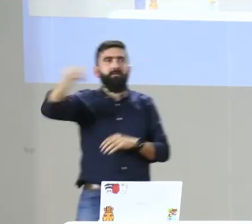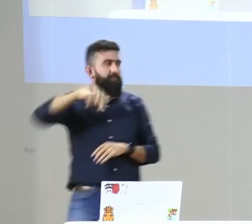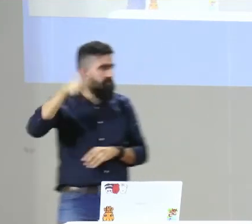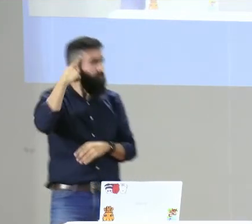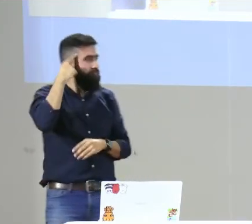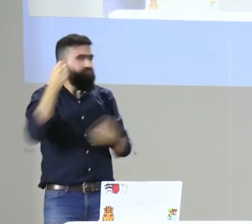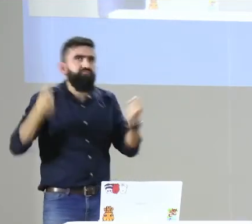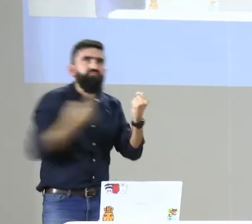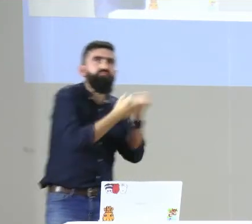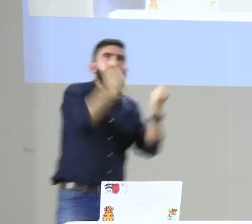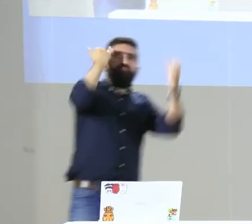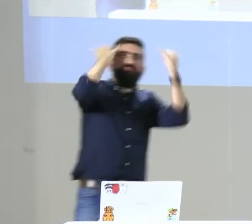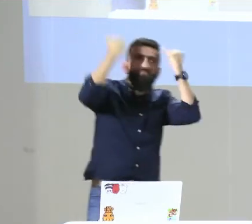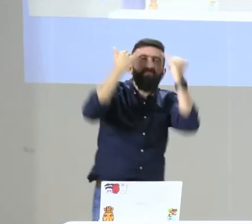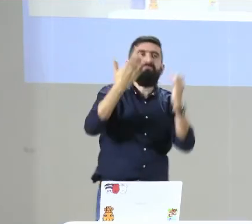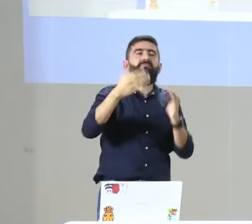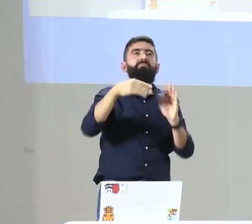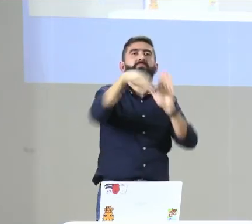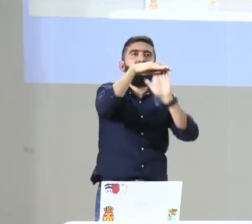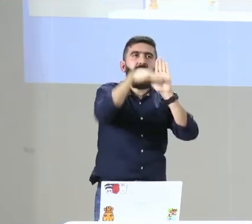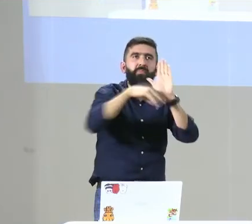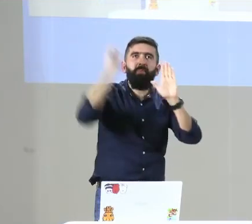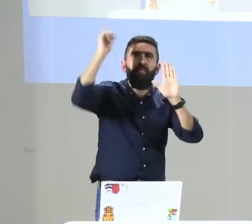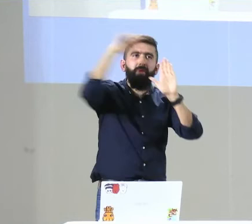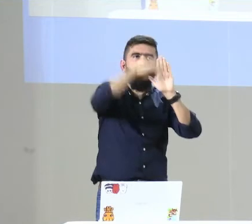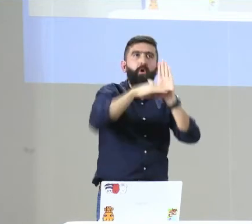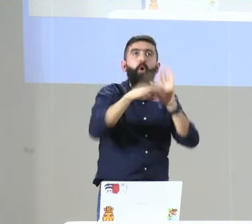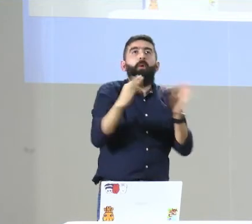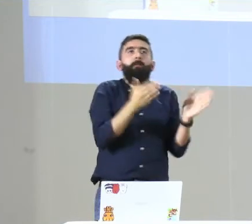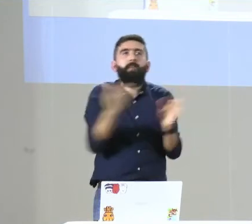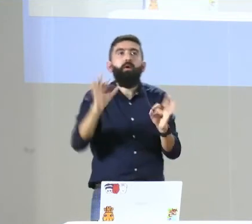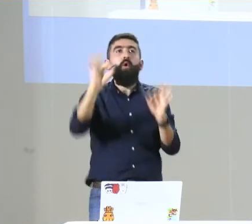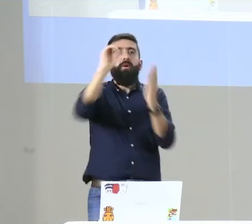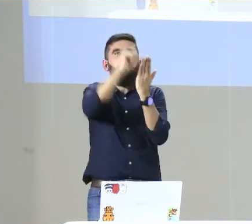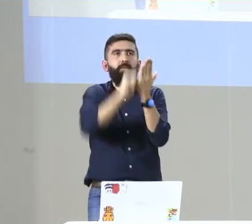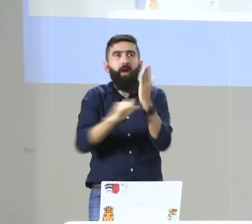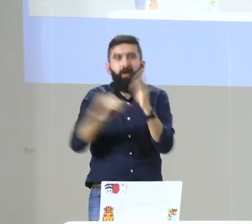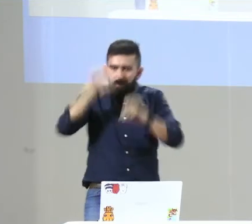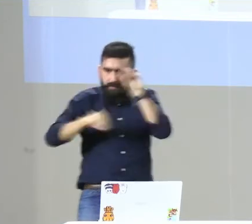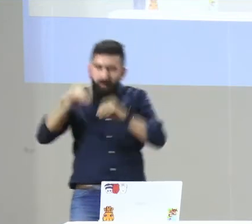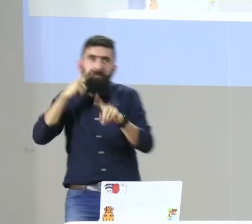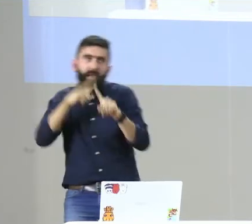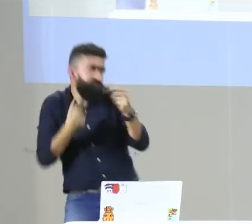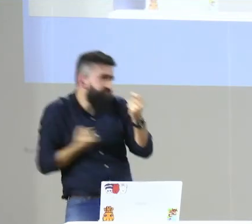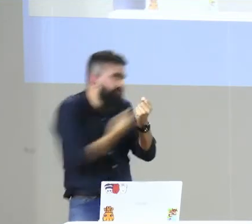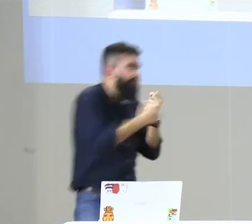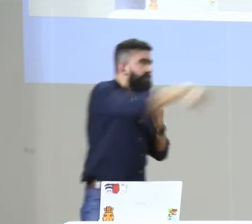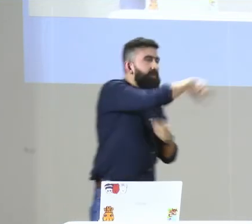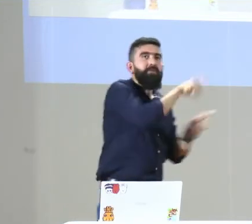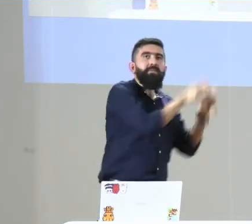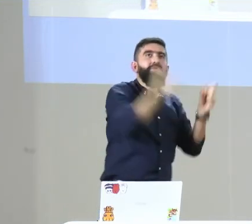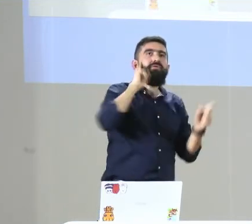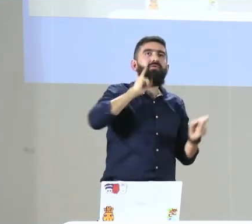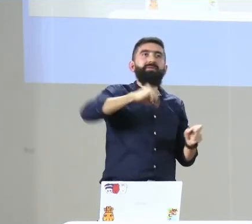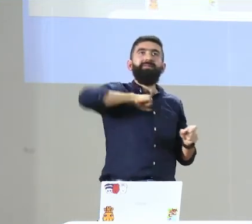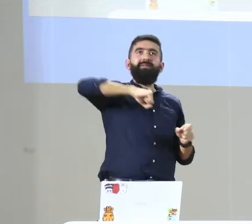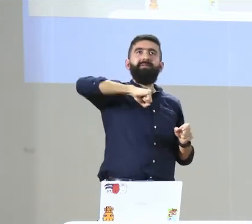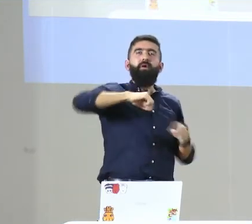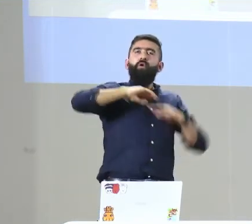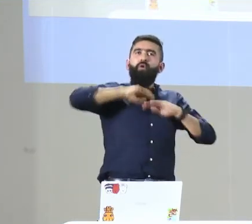Bien, entonces, nosotros decimos, bueno, vamos a hacer una recopilación, vamos a empezar a hacer un programa, a montar un programa de una